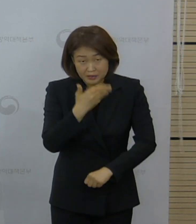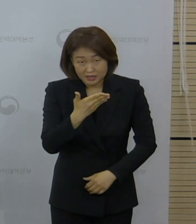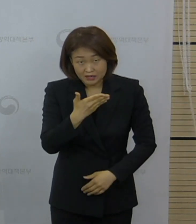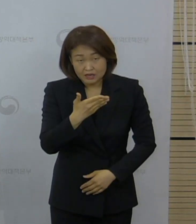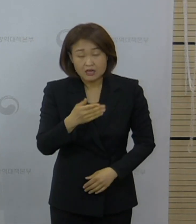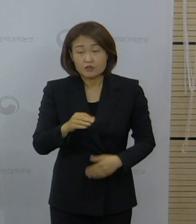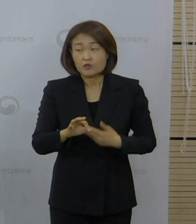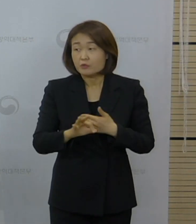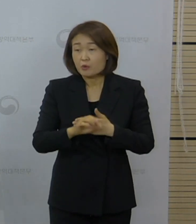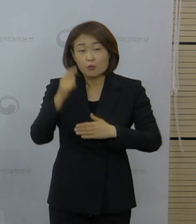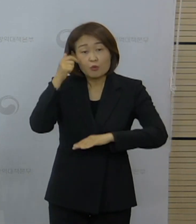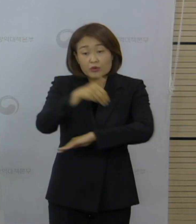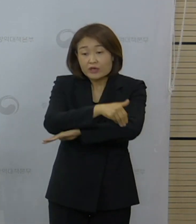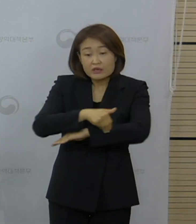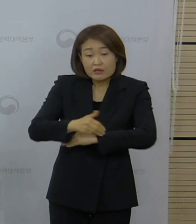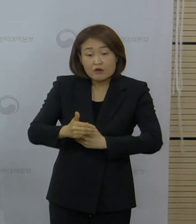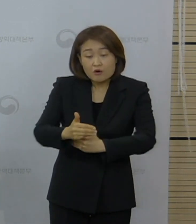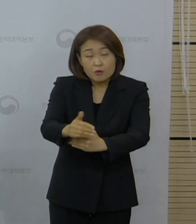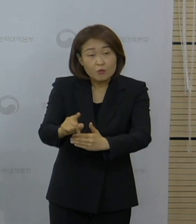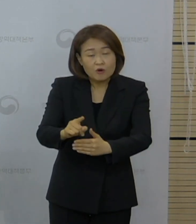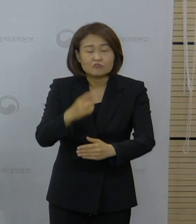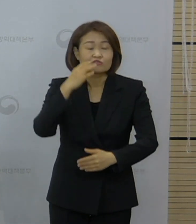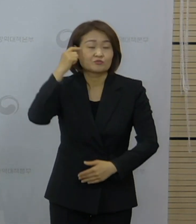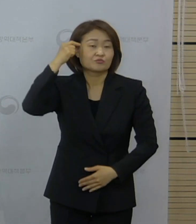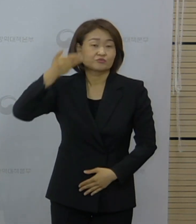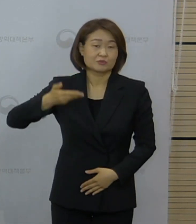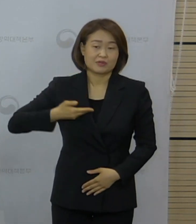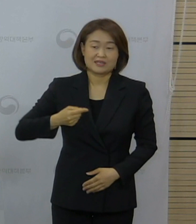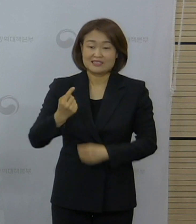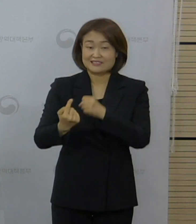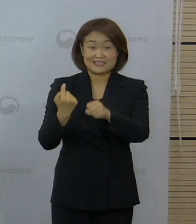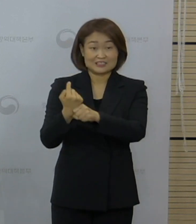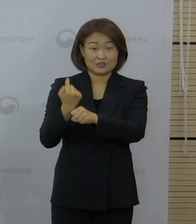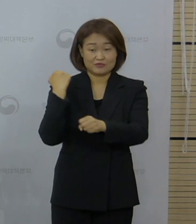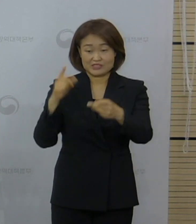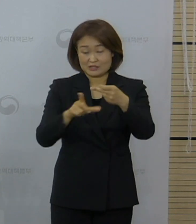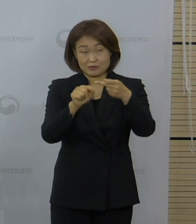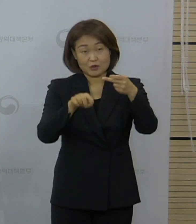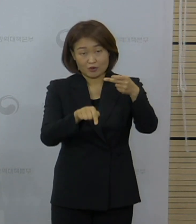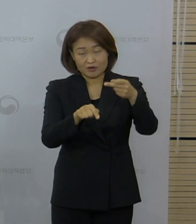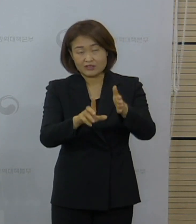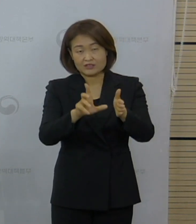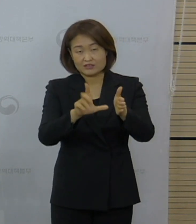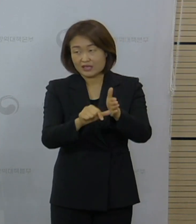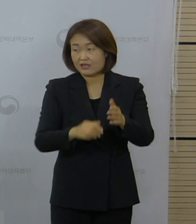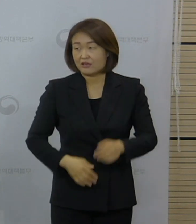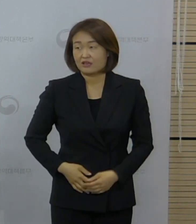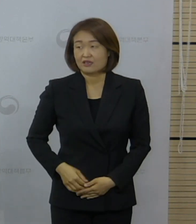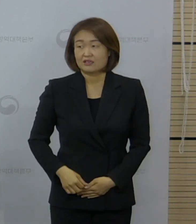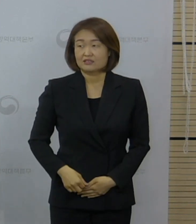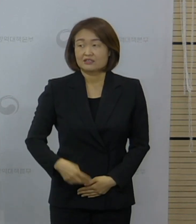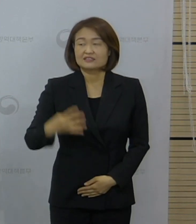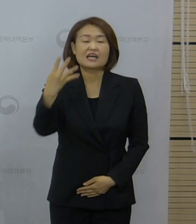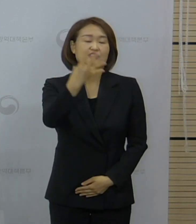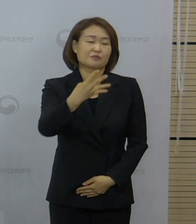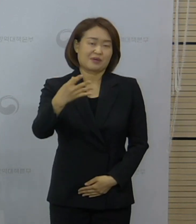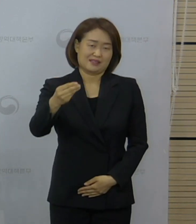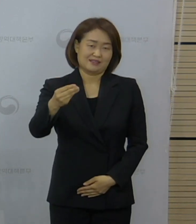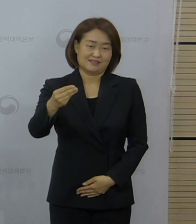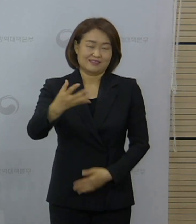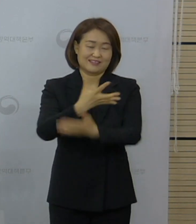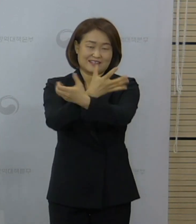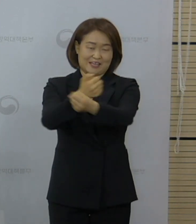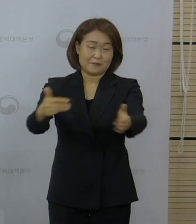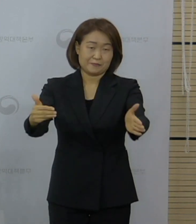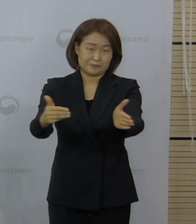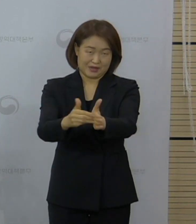있는지 질문 주셨습니다. 네, 작년 말에 모더나 4천만 회분 공급 계약을 체결한 바 있고요. 그